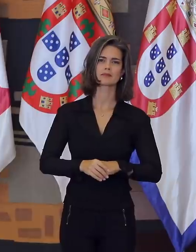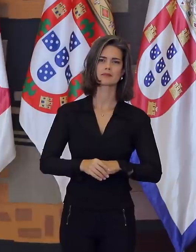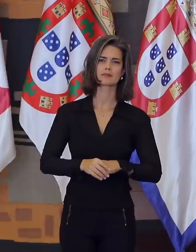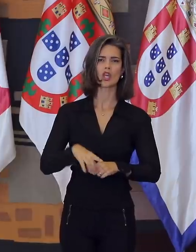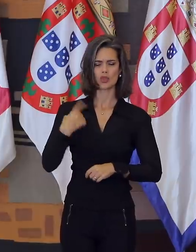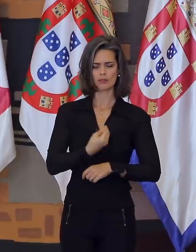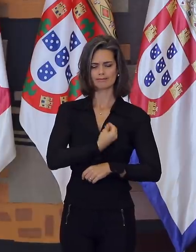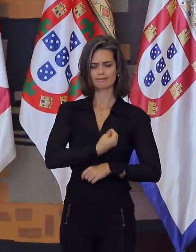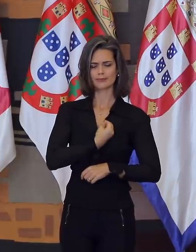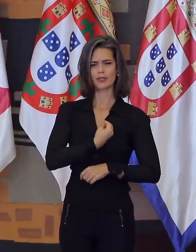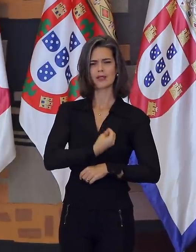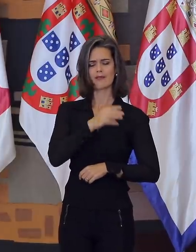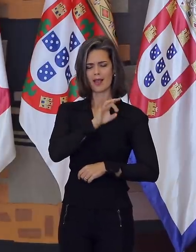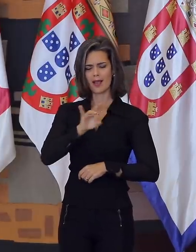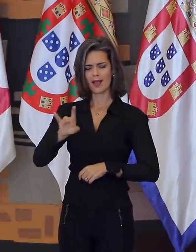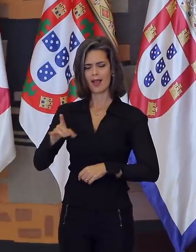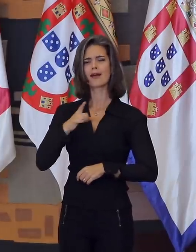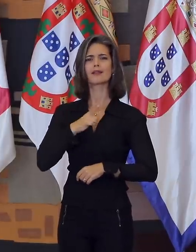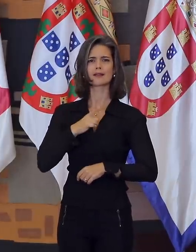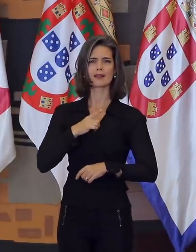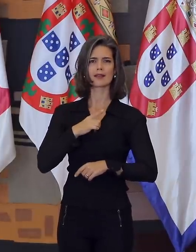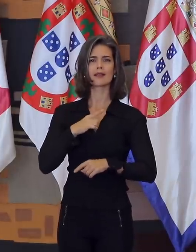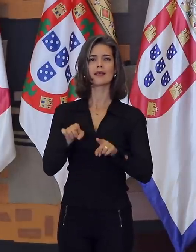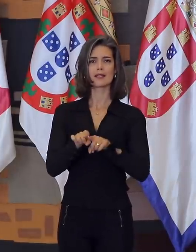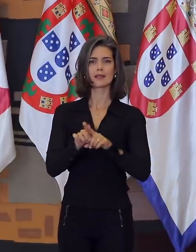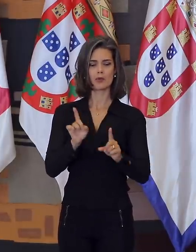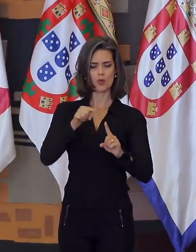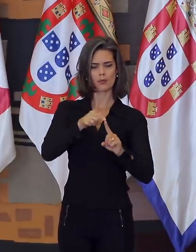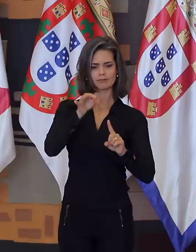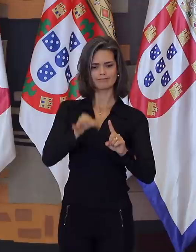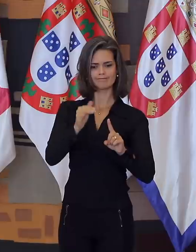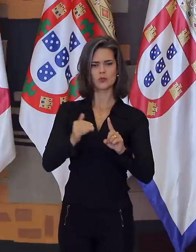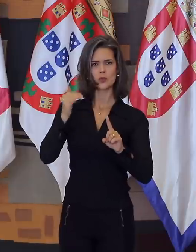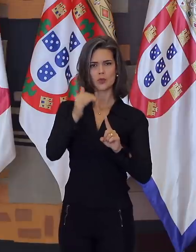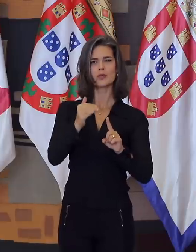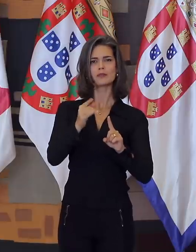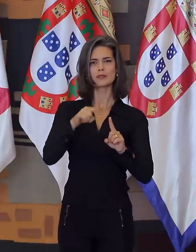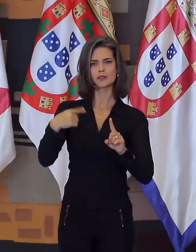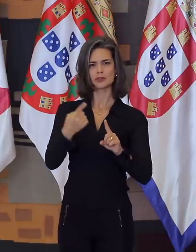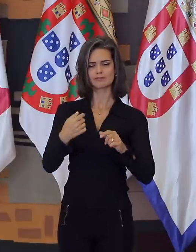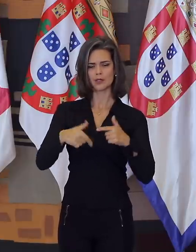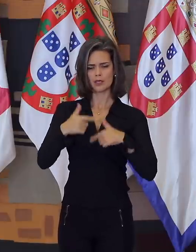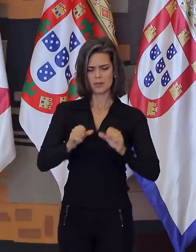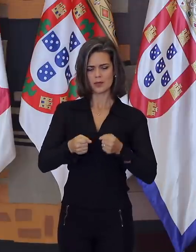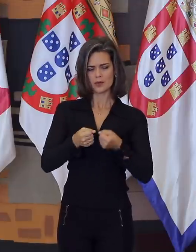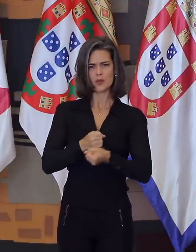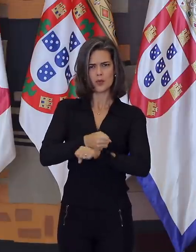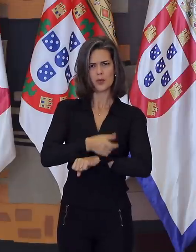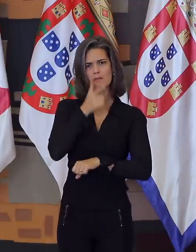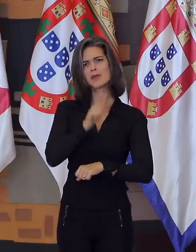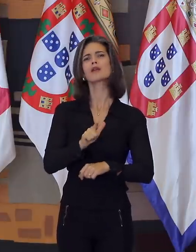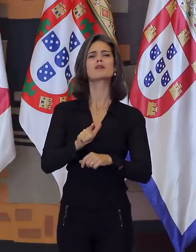bagagens de vida e a certeza de que nossa missão é muito maior que nós mesmos, trabalhamos com ainda mais afinco para concluir com